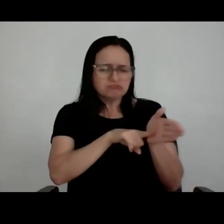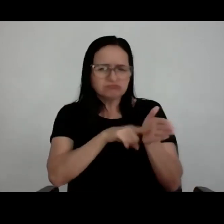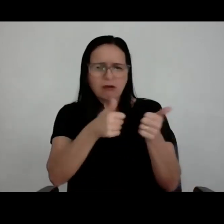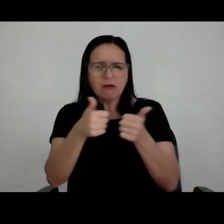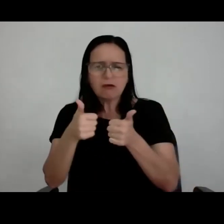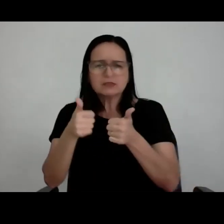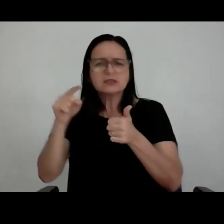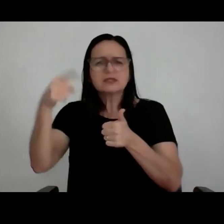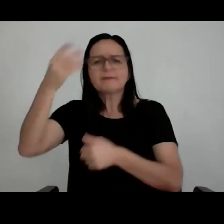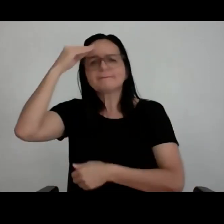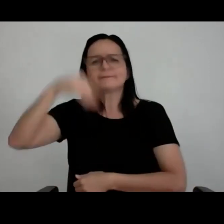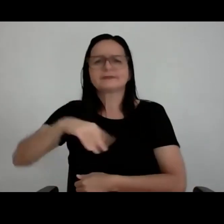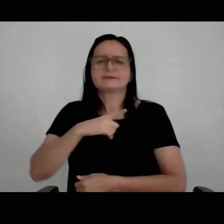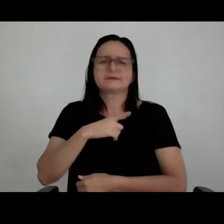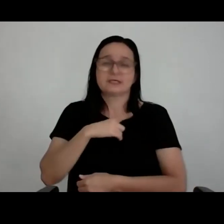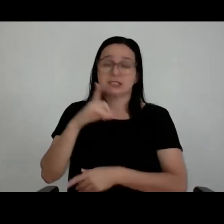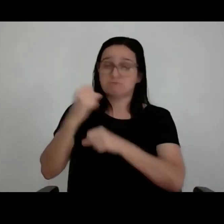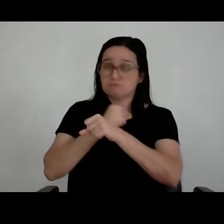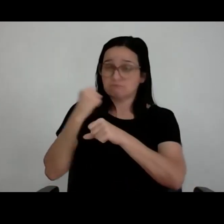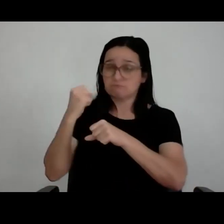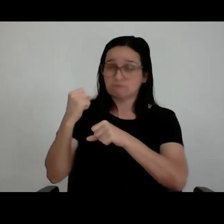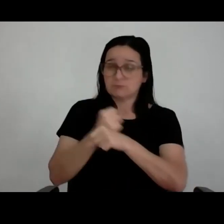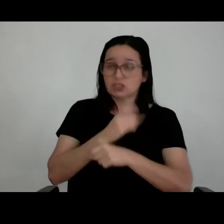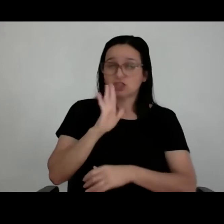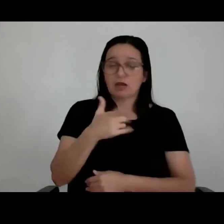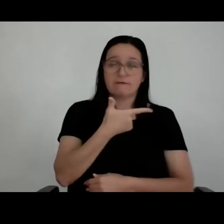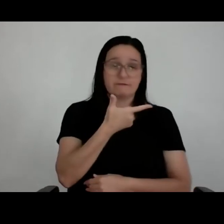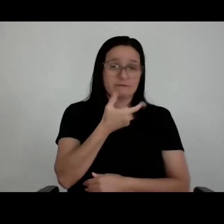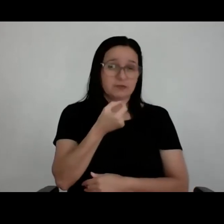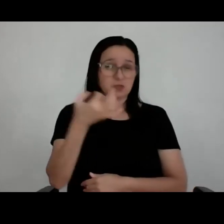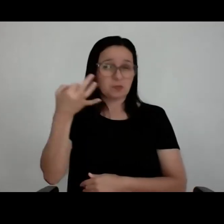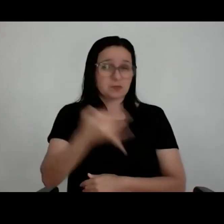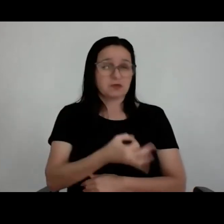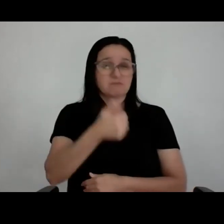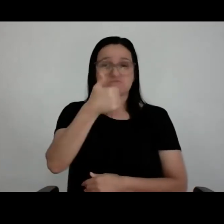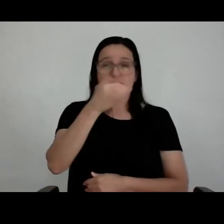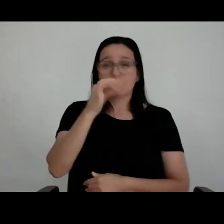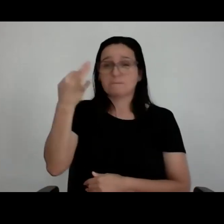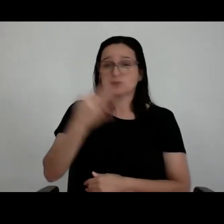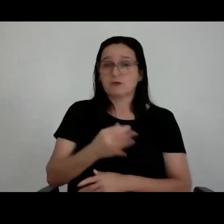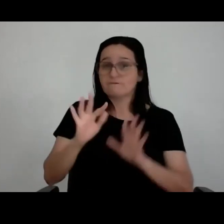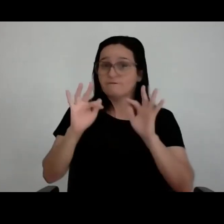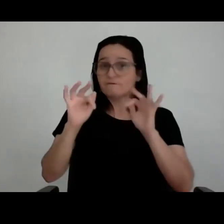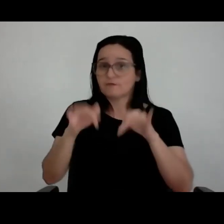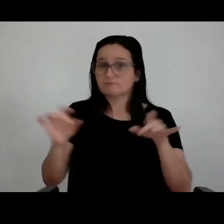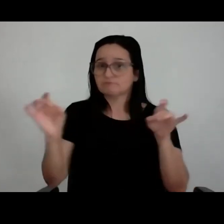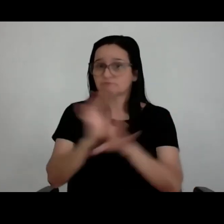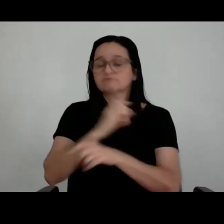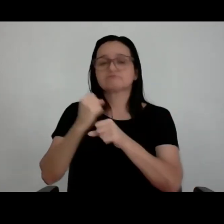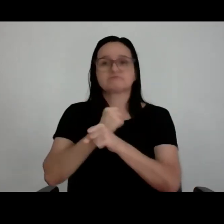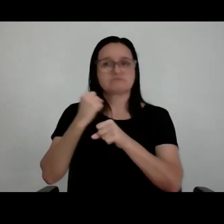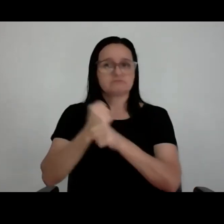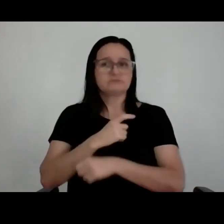feita, eu acho que quando chega naqueles 20%, 10% final de uma obra, que a gente esteja desde projeto à obra,